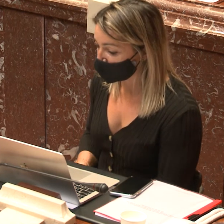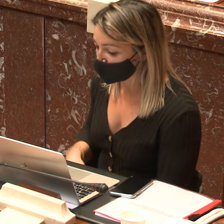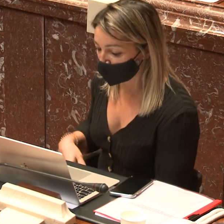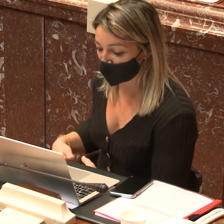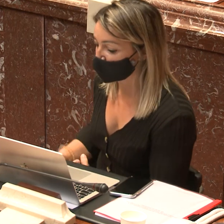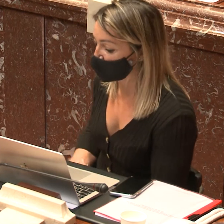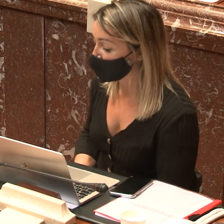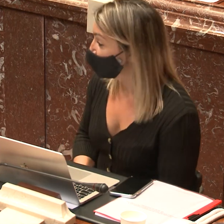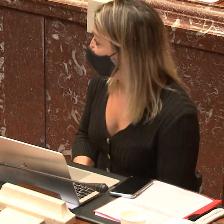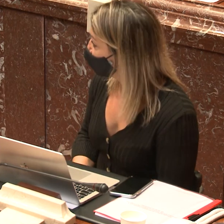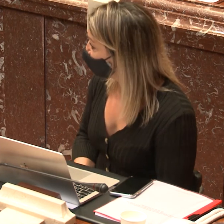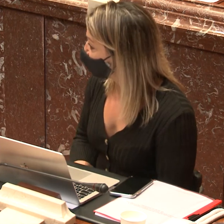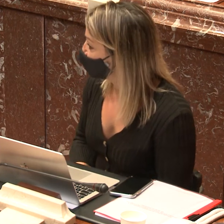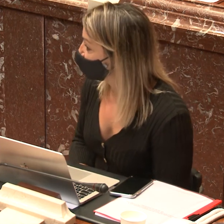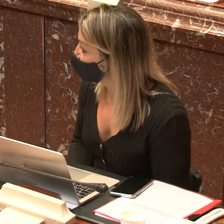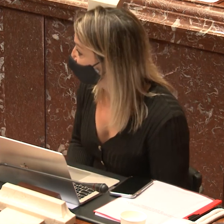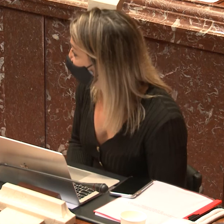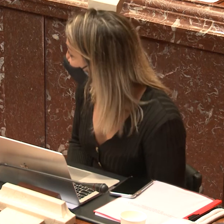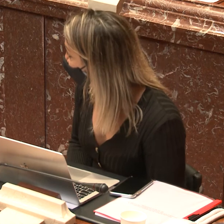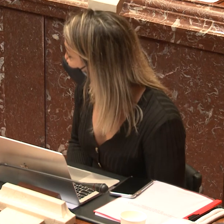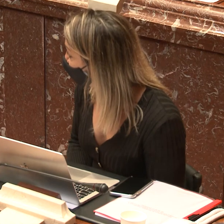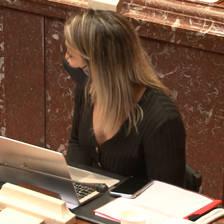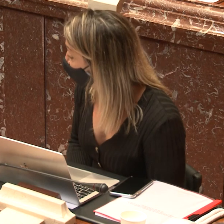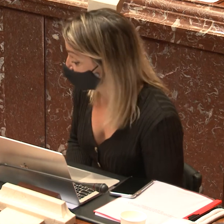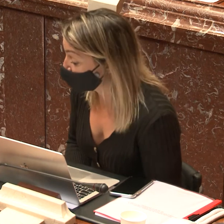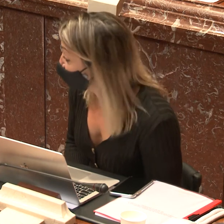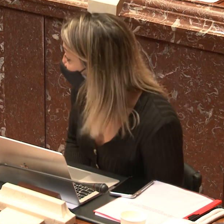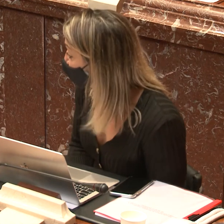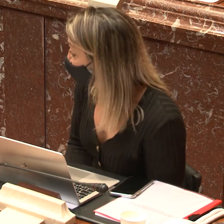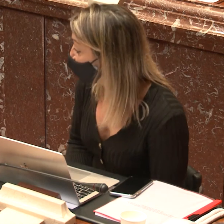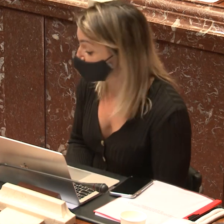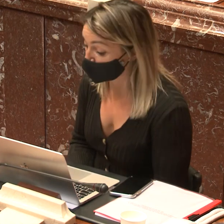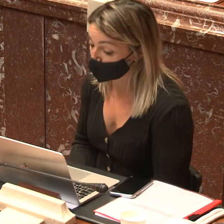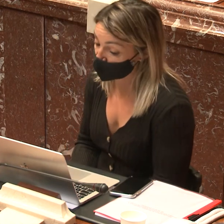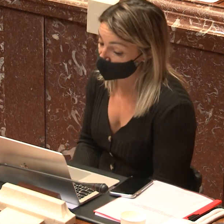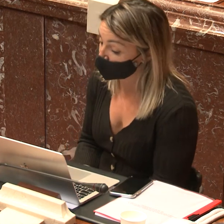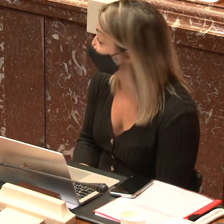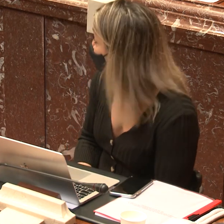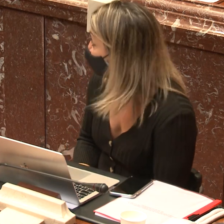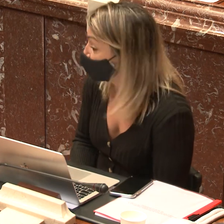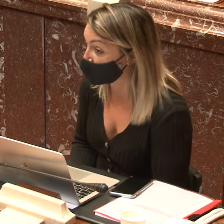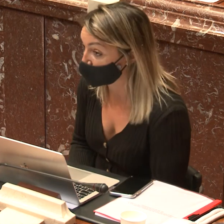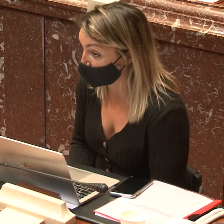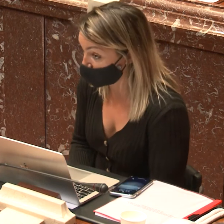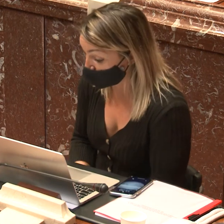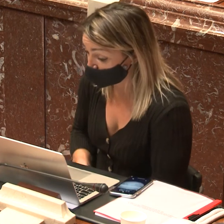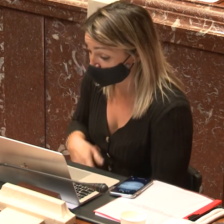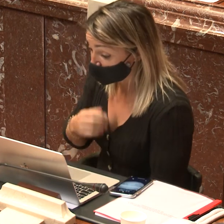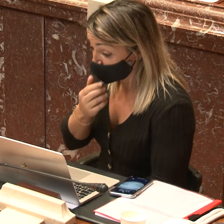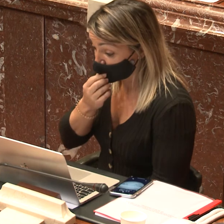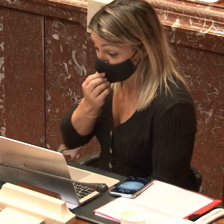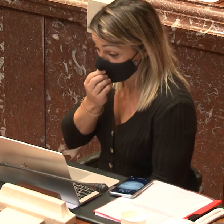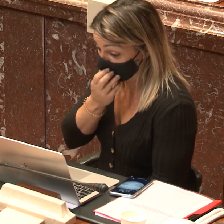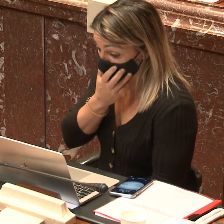pero ¿y si vamos más allá? Ahora que es tan famosa la nueva ley de educación la que está a punto de salir, la famosa ley CELA,